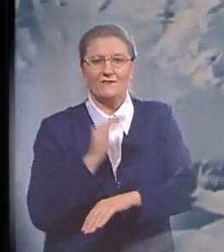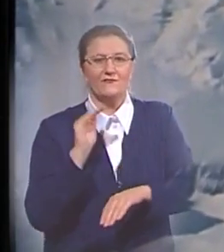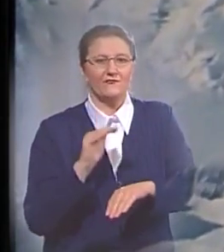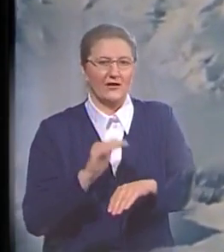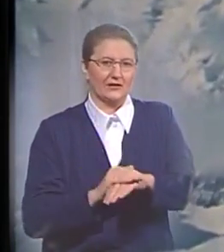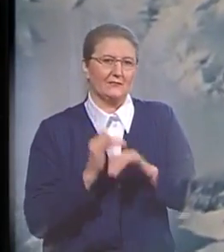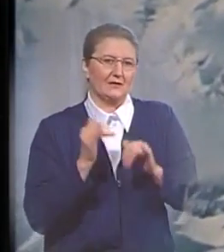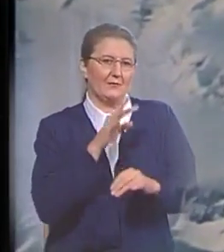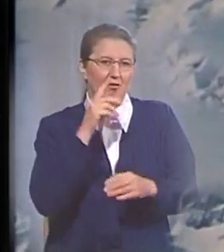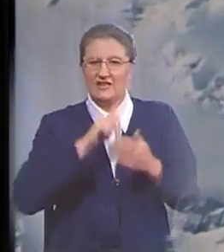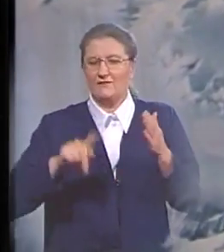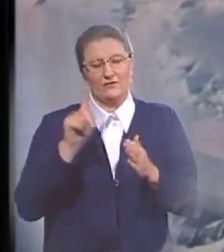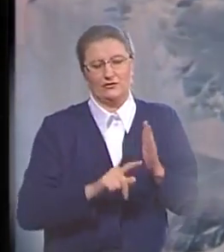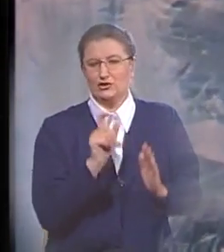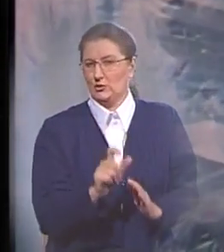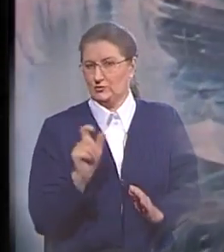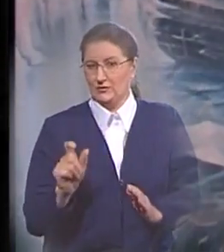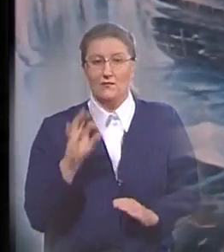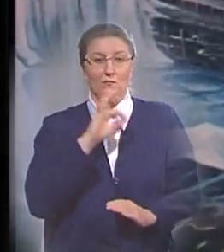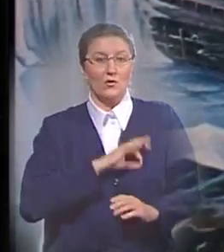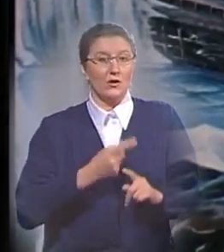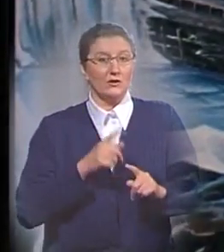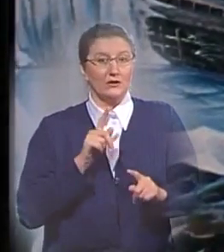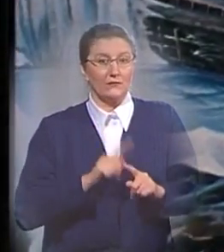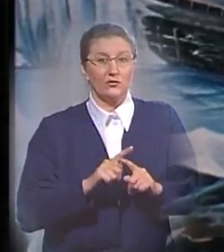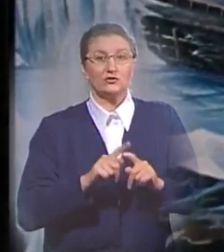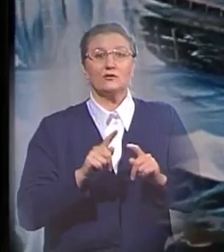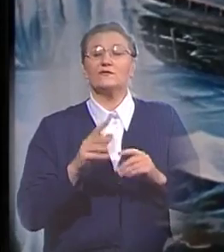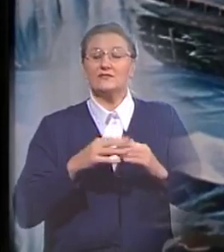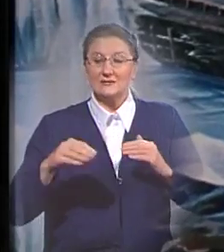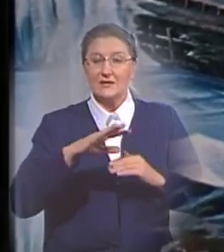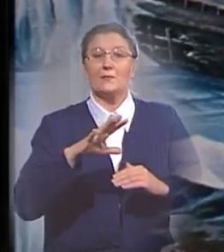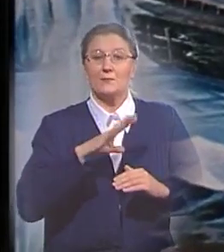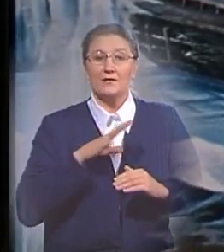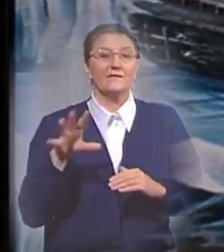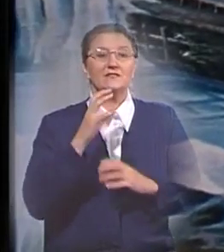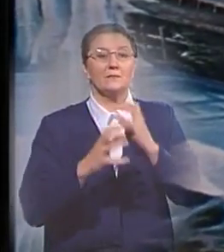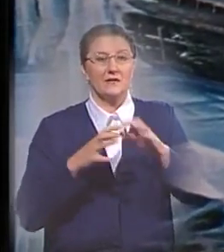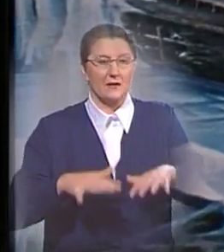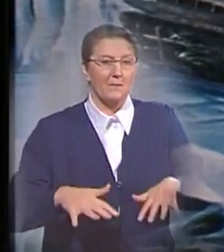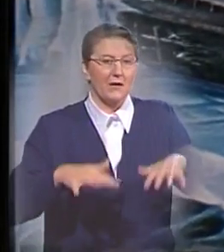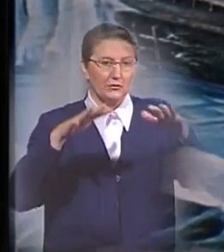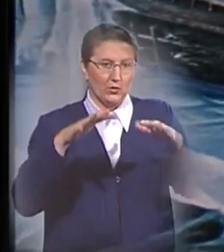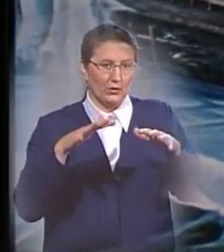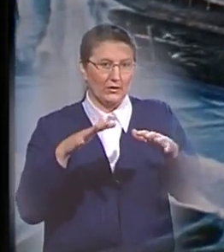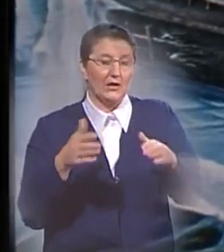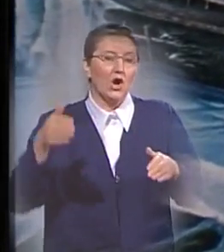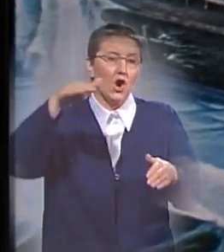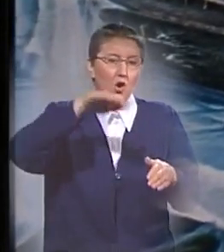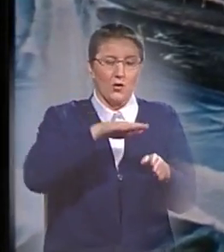скептически настроенных в пользу того, что на Земле произошел всемирный потоп, поглотивший даже горы в соответствии